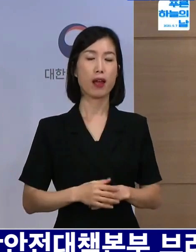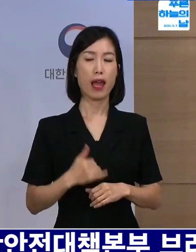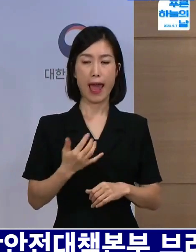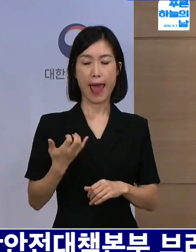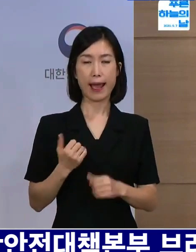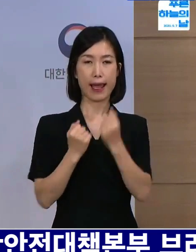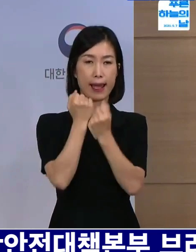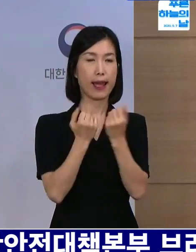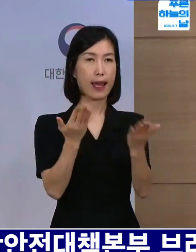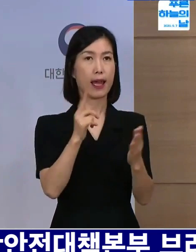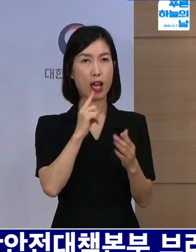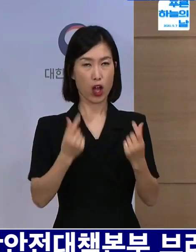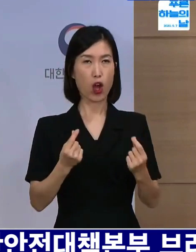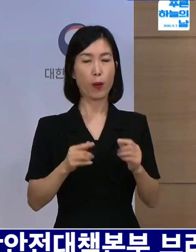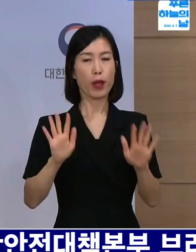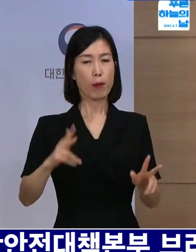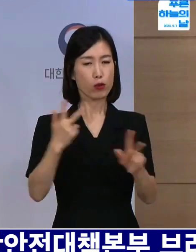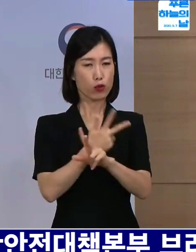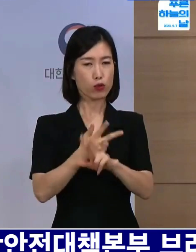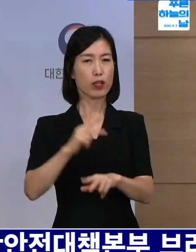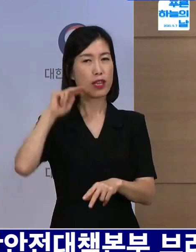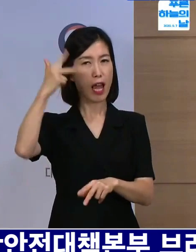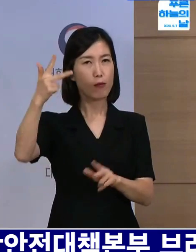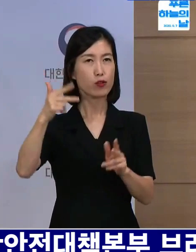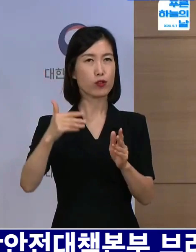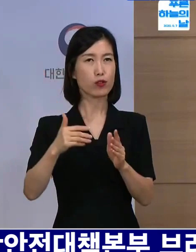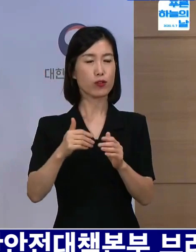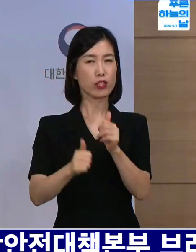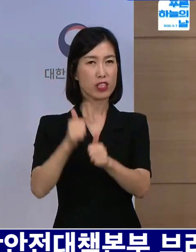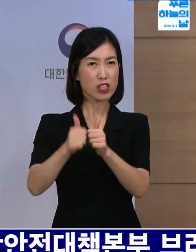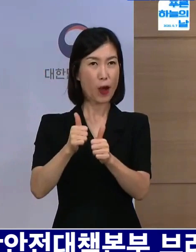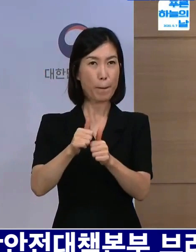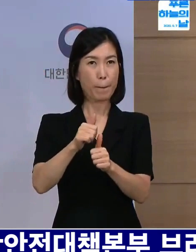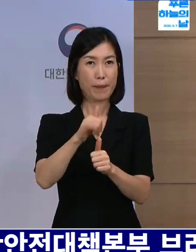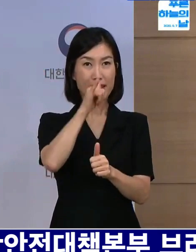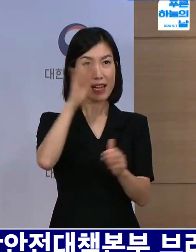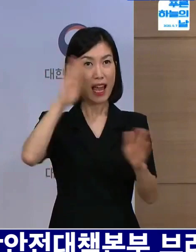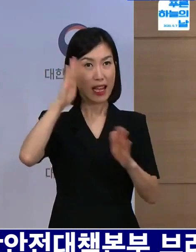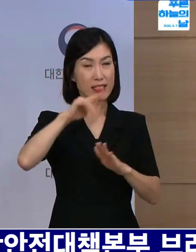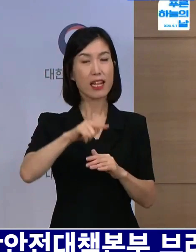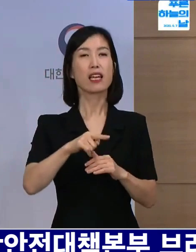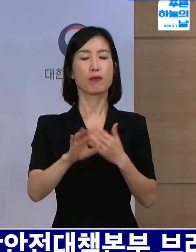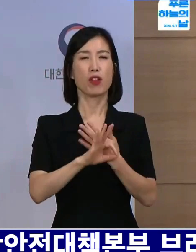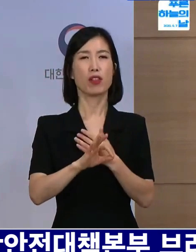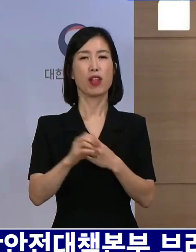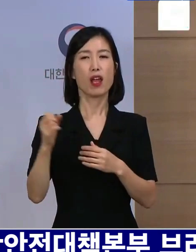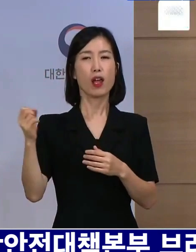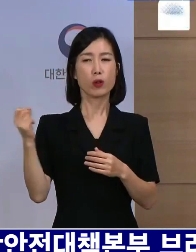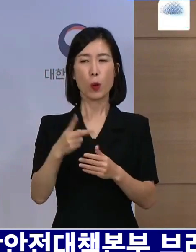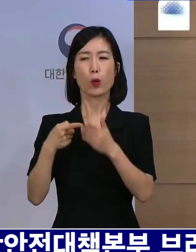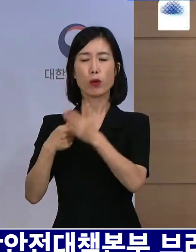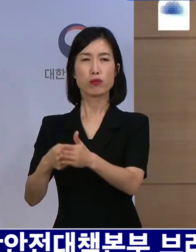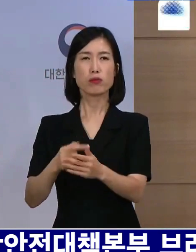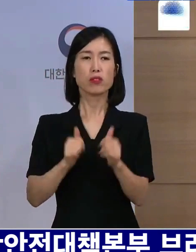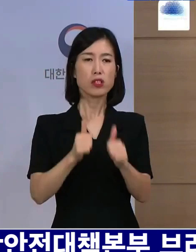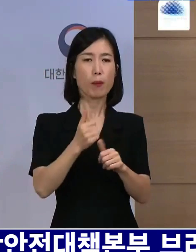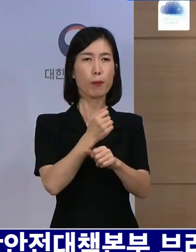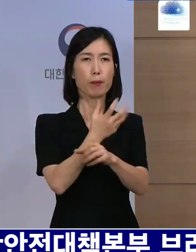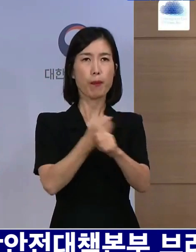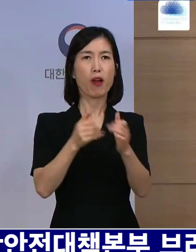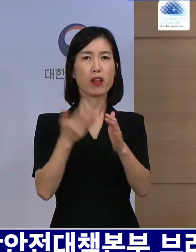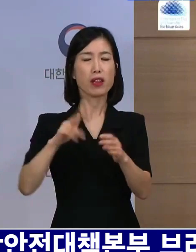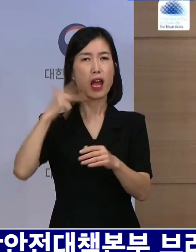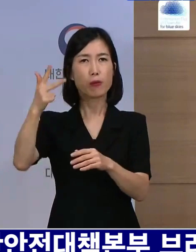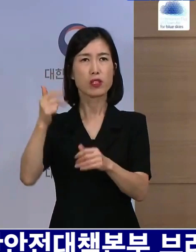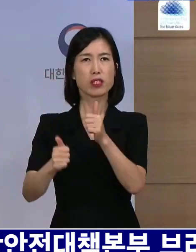발표해 드린 것처럼 금주와 다음 주에 시험을 치르기로 되어 있는 학생들의 경우에는 재접수를 한다 하더라도 시험